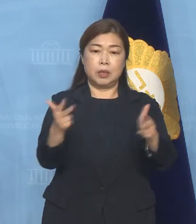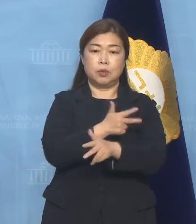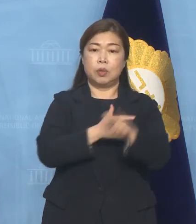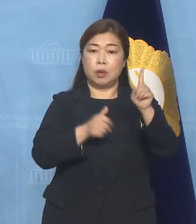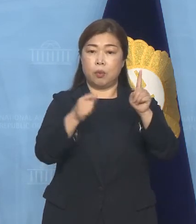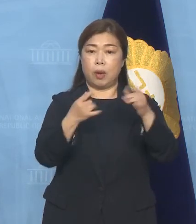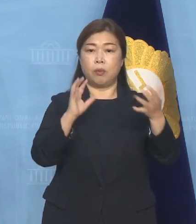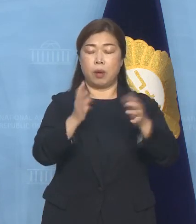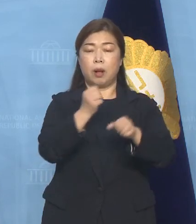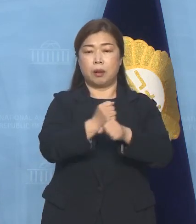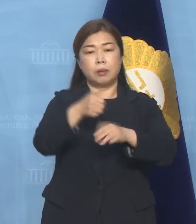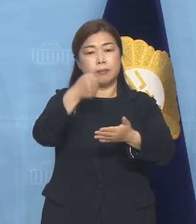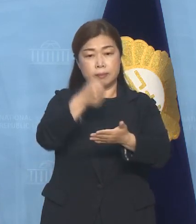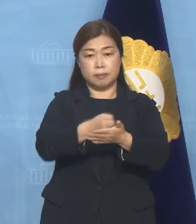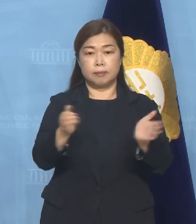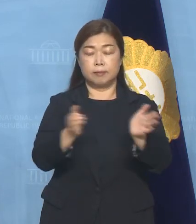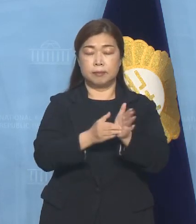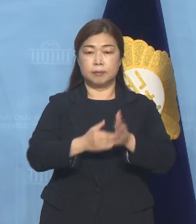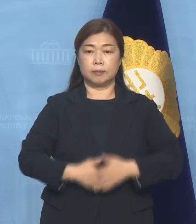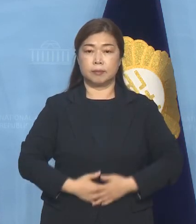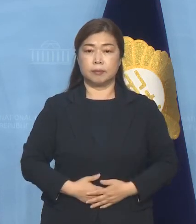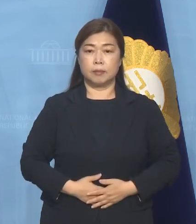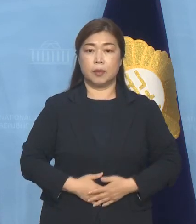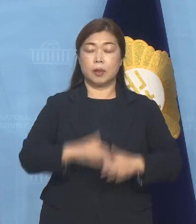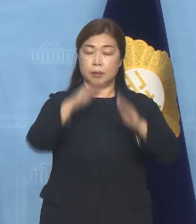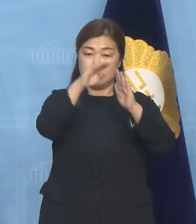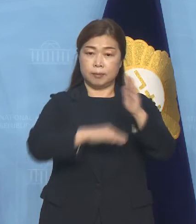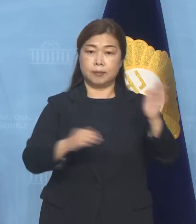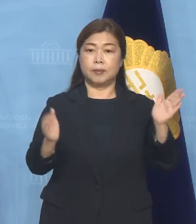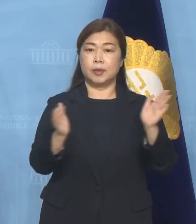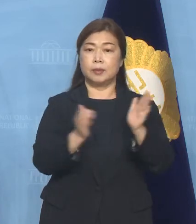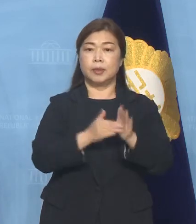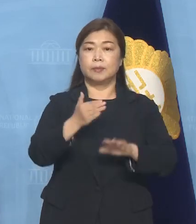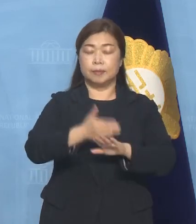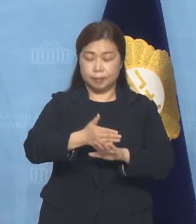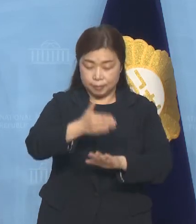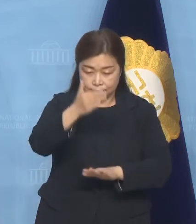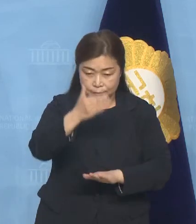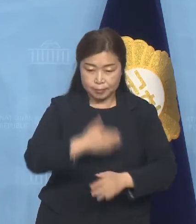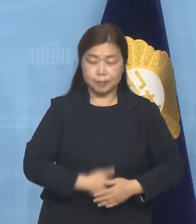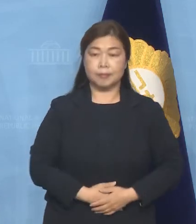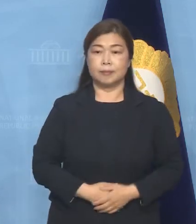논의를 이어가기로 했습니다 이상으로 브리핑을 마치겠습니다 고맙습니다iedzTT